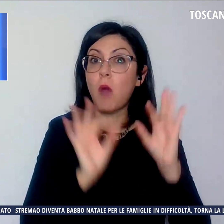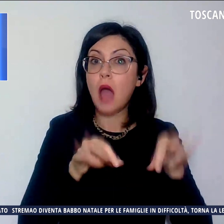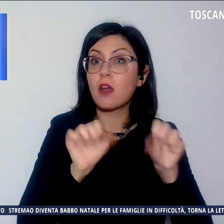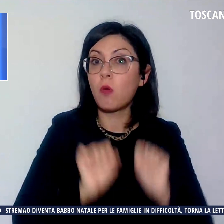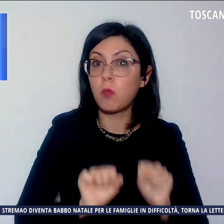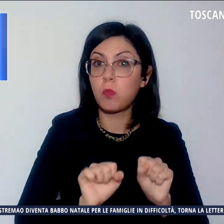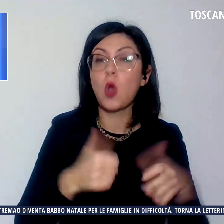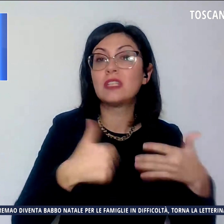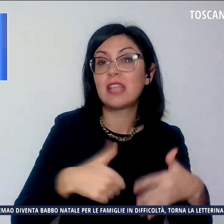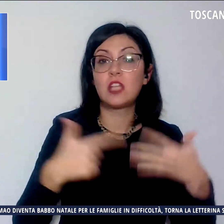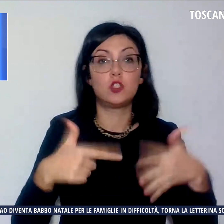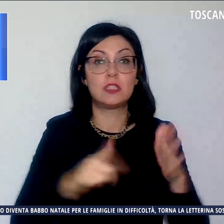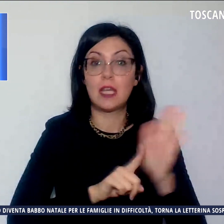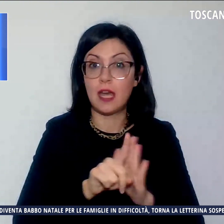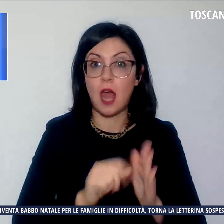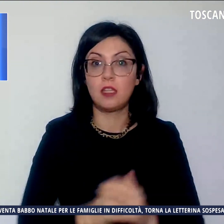17 gradi.